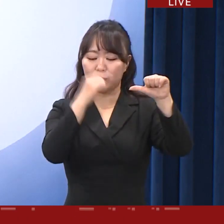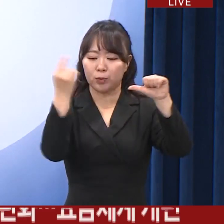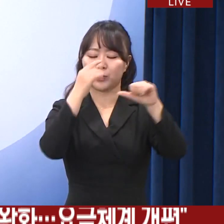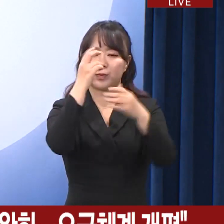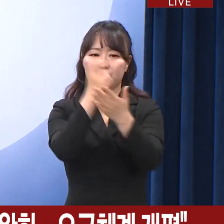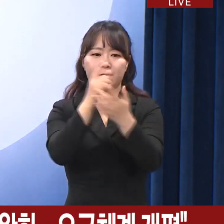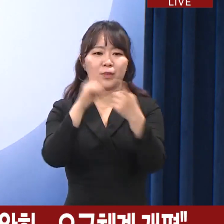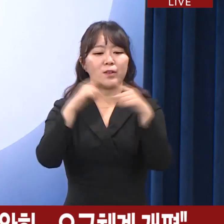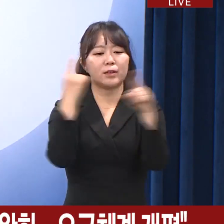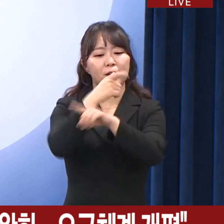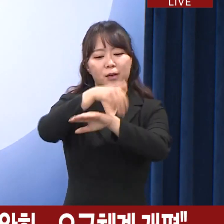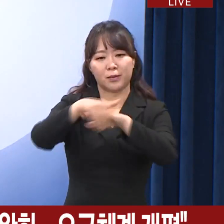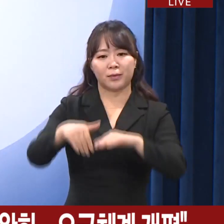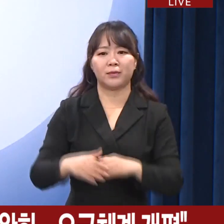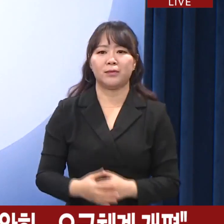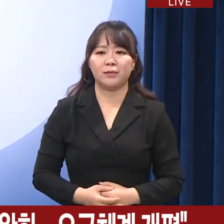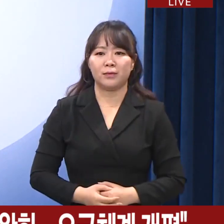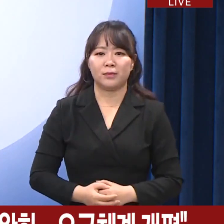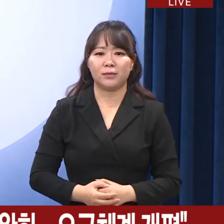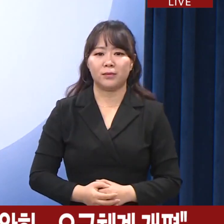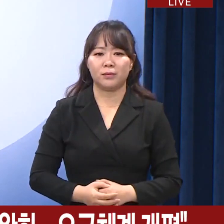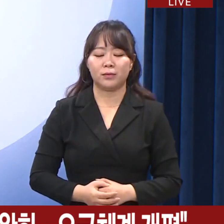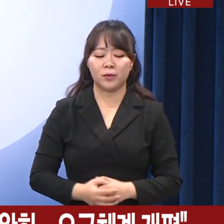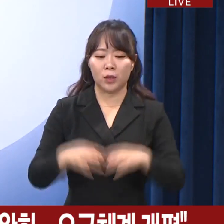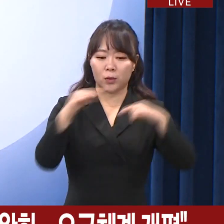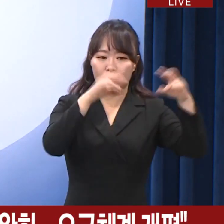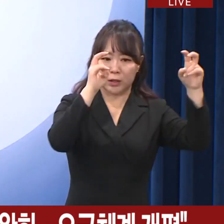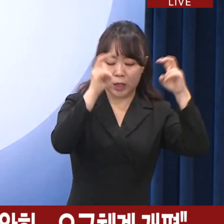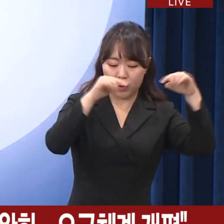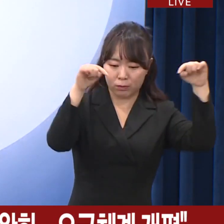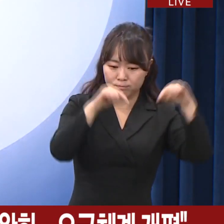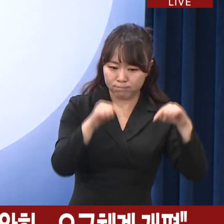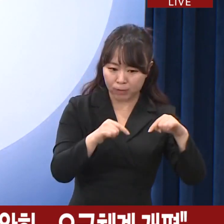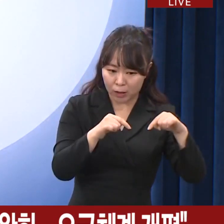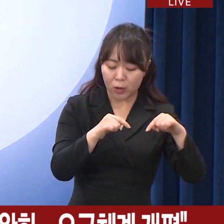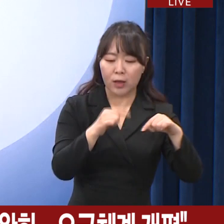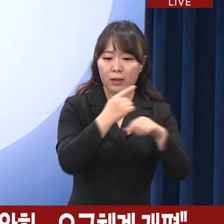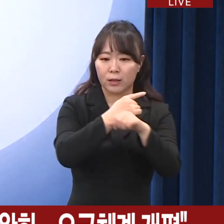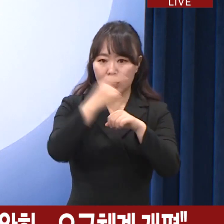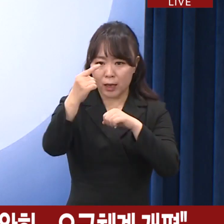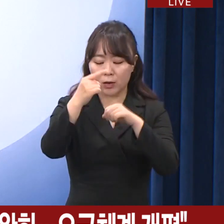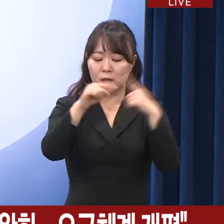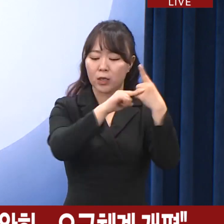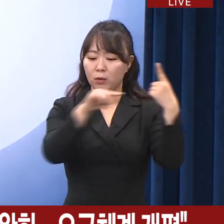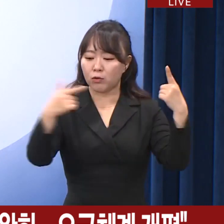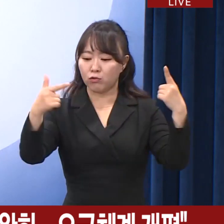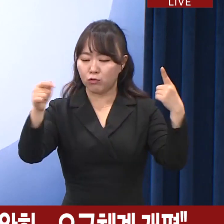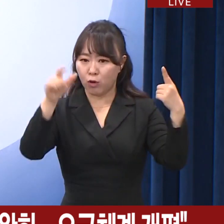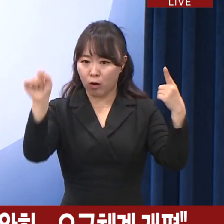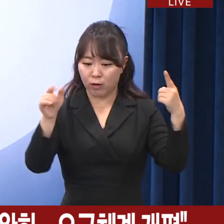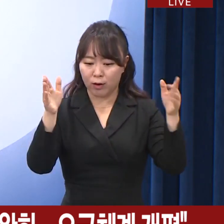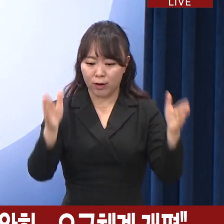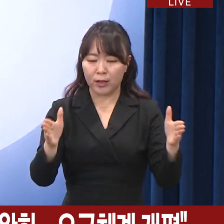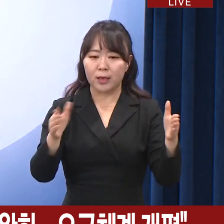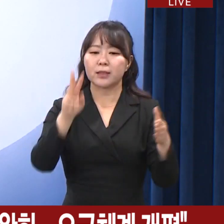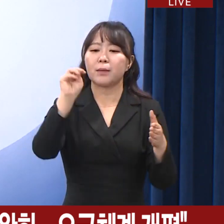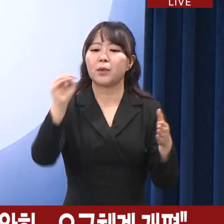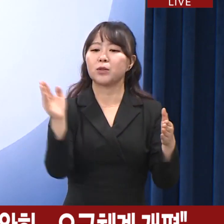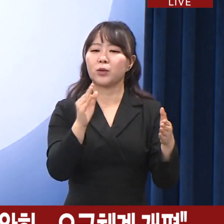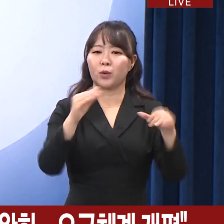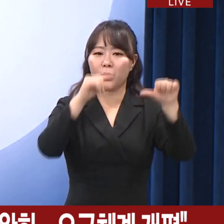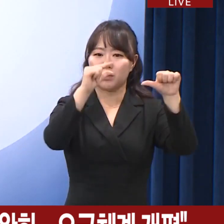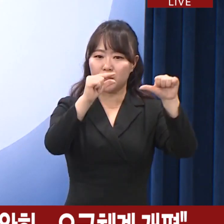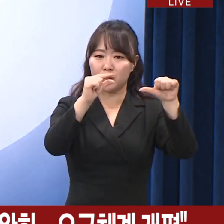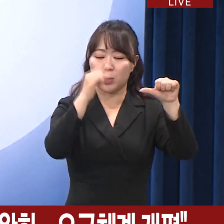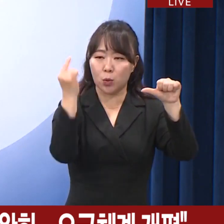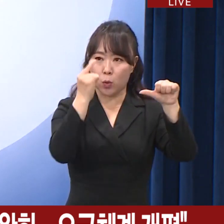개편하겠습니다. 통신사와 협의해서 내년 1분기 내에 3만원대 5G 요금제를